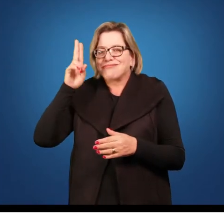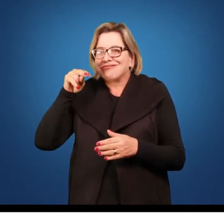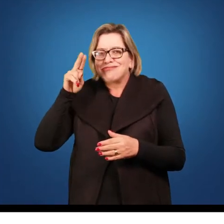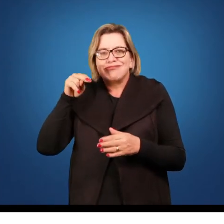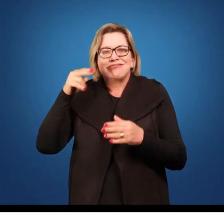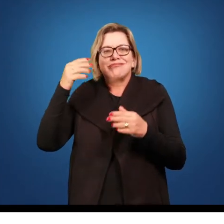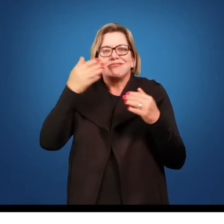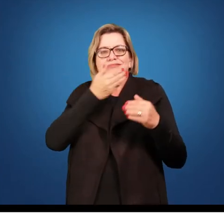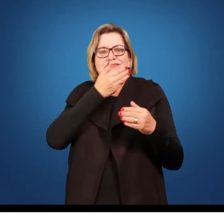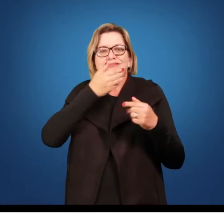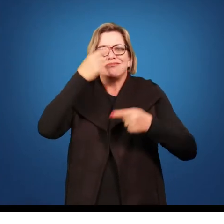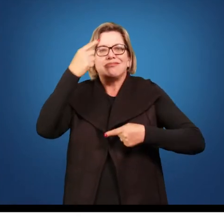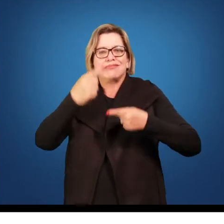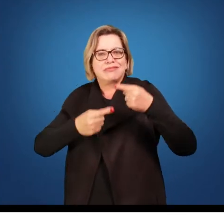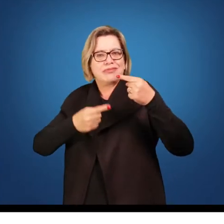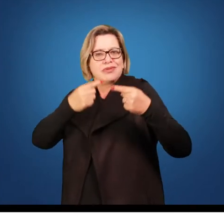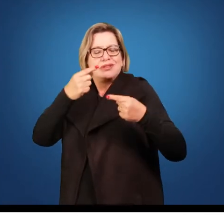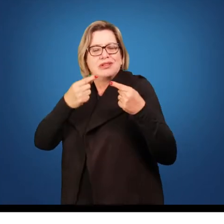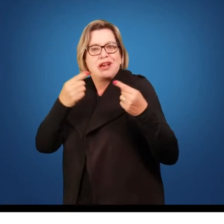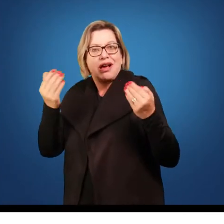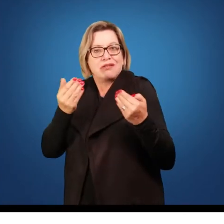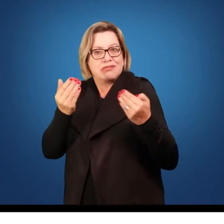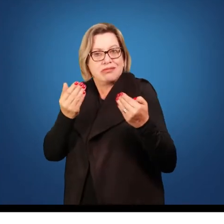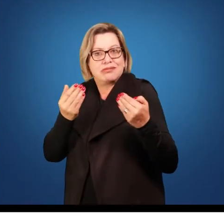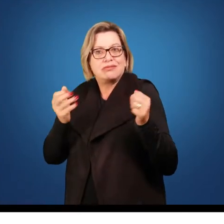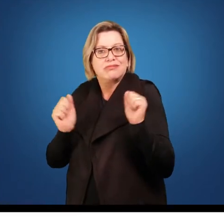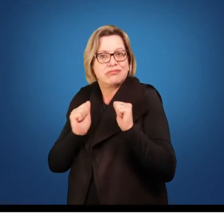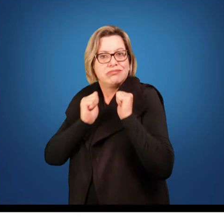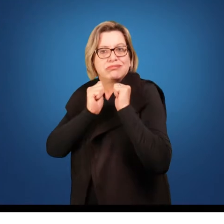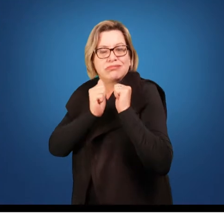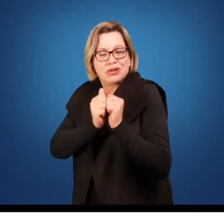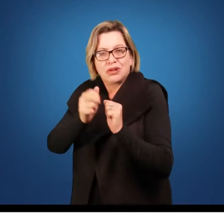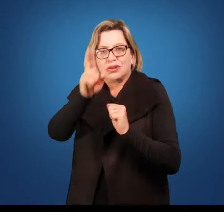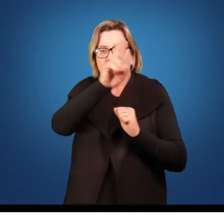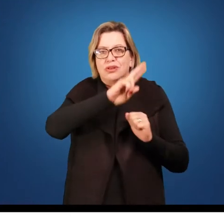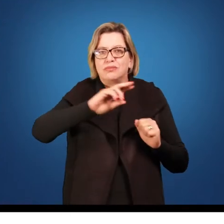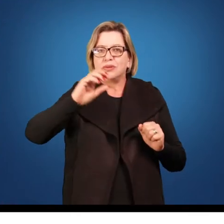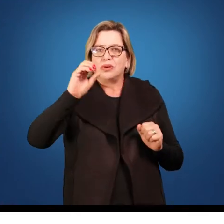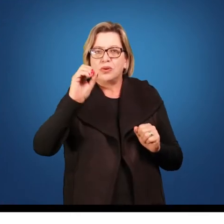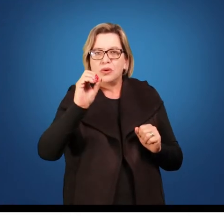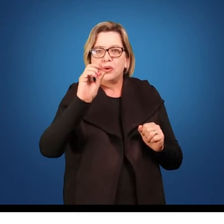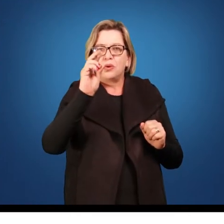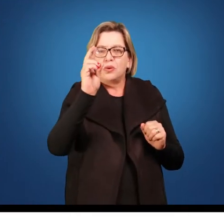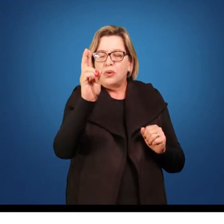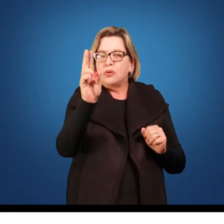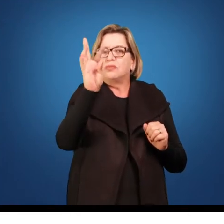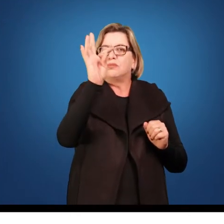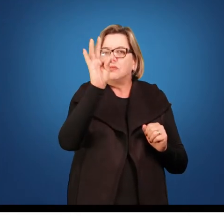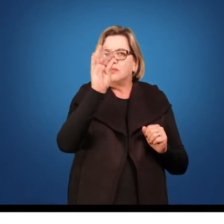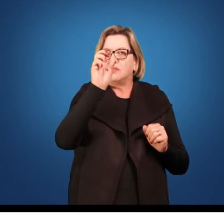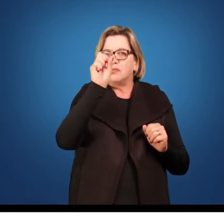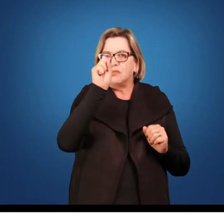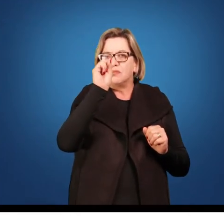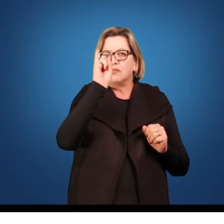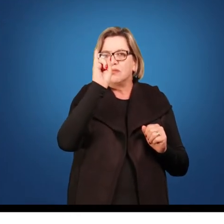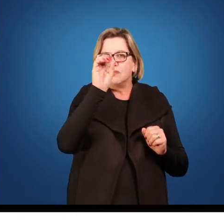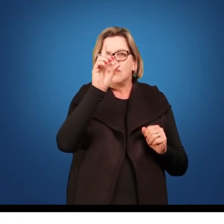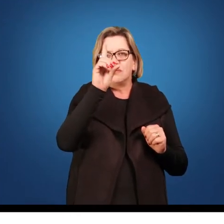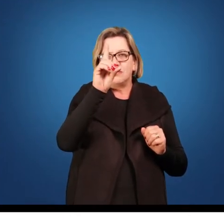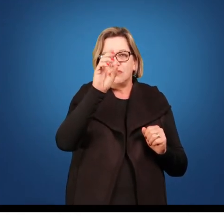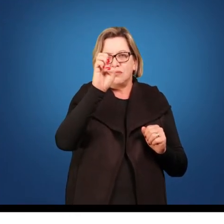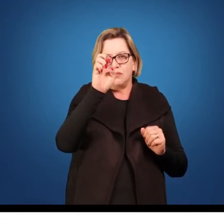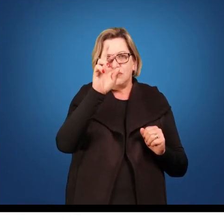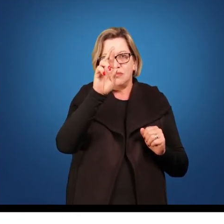A gente chama de outsiders e a gente vai trabalhar esse neopopulismo, bem diferente do